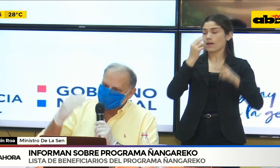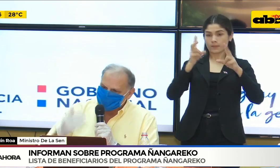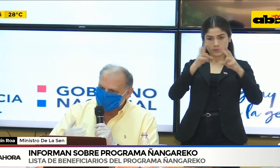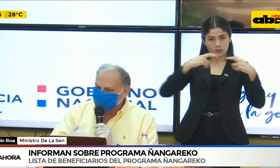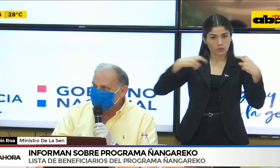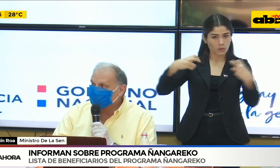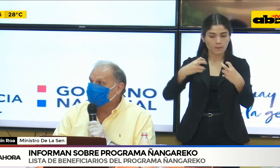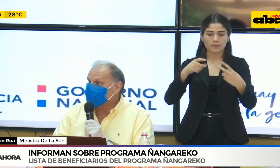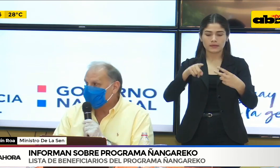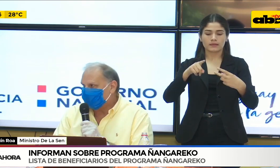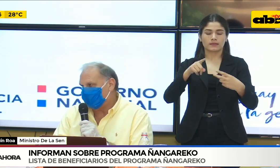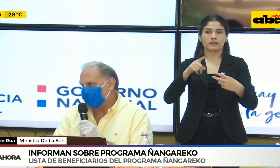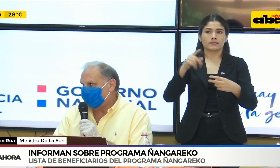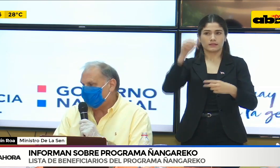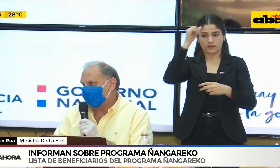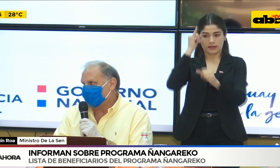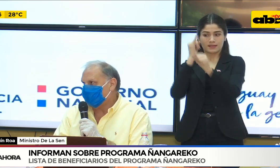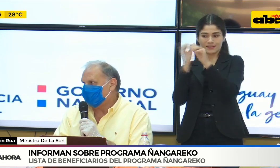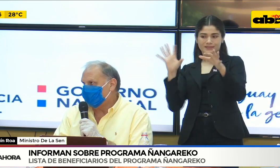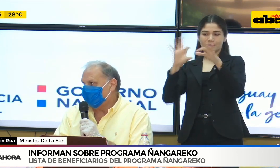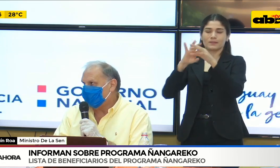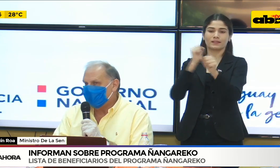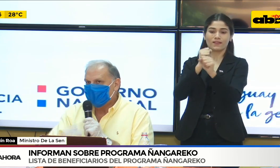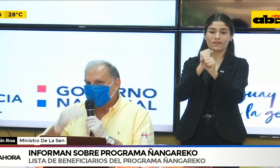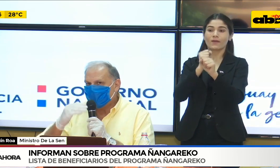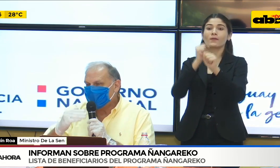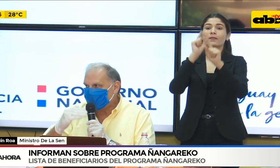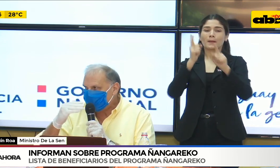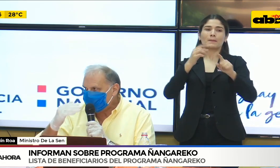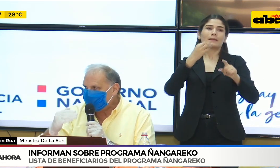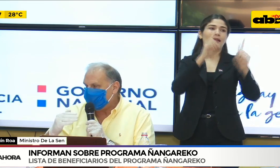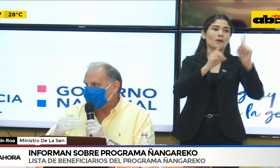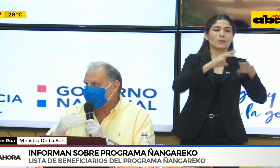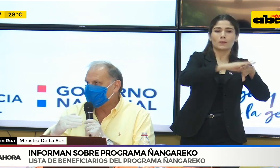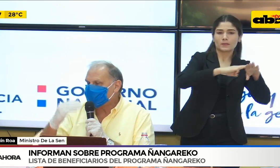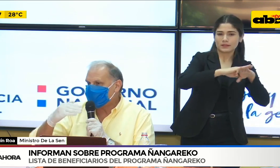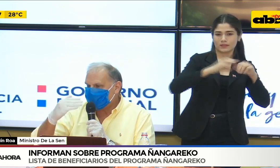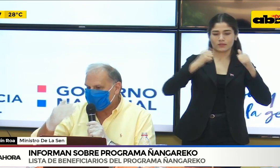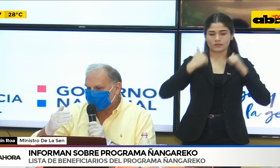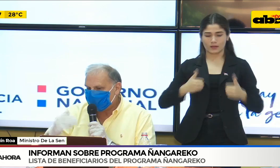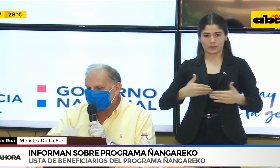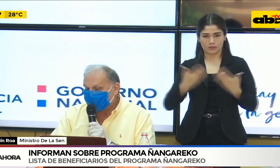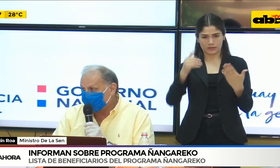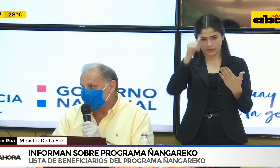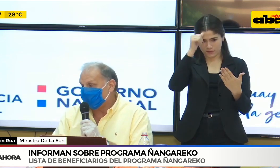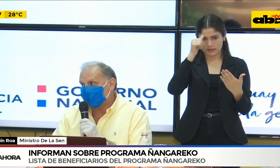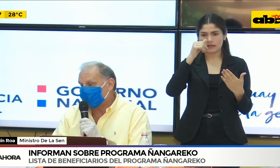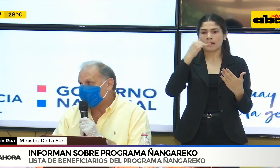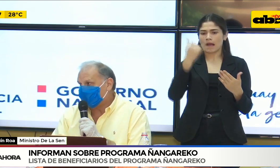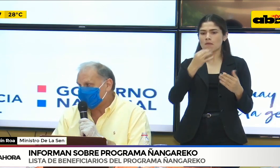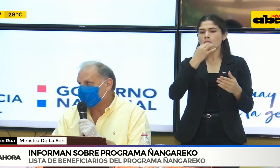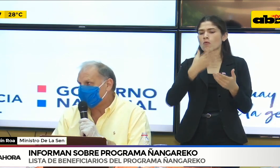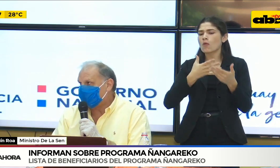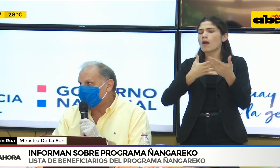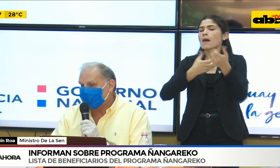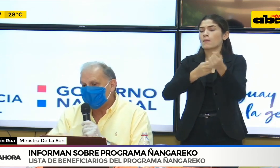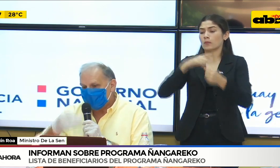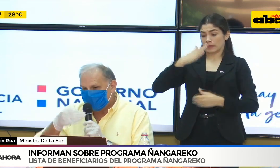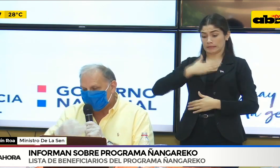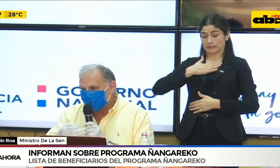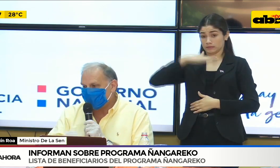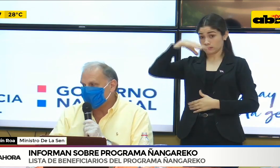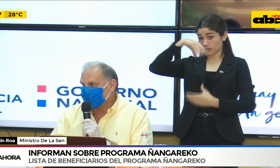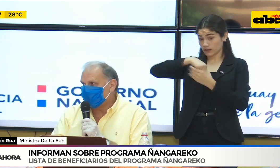sus procesos están autorizados por el Ministerio de Salud Pública. Pero en la medida en que se requiera de apoyo por parte de esta Secretaría,